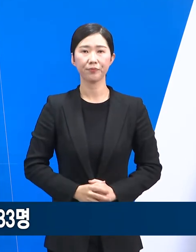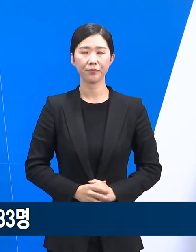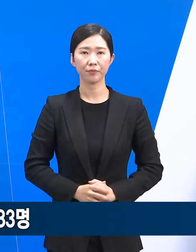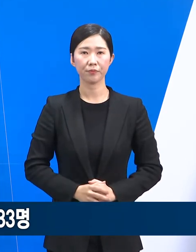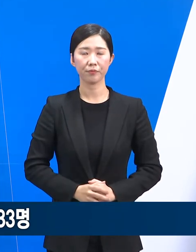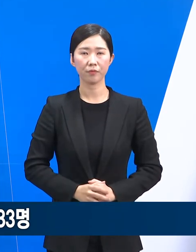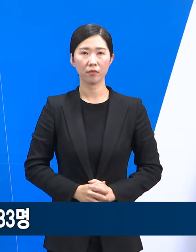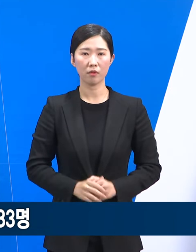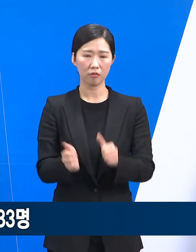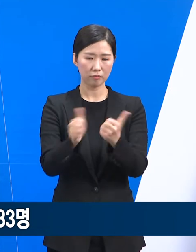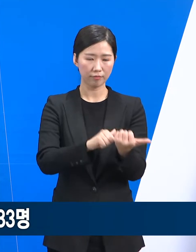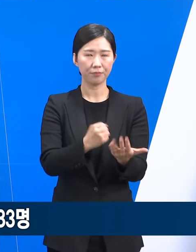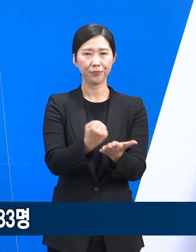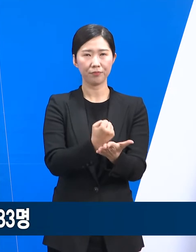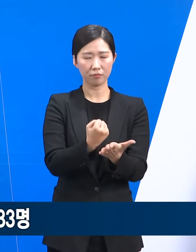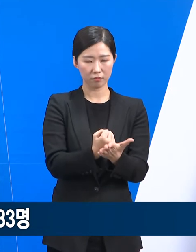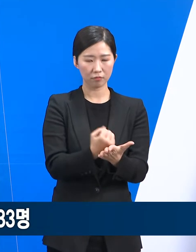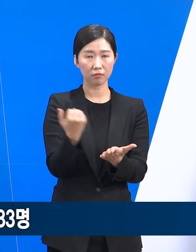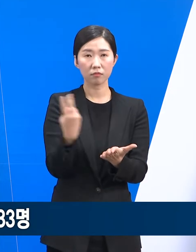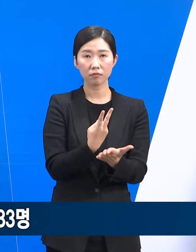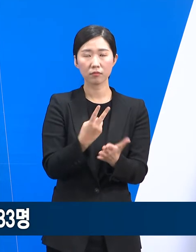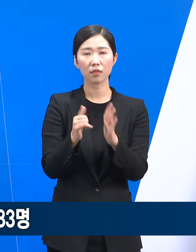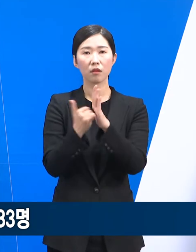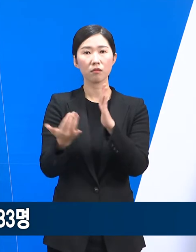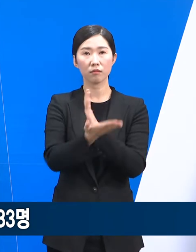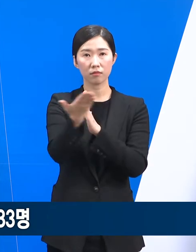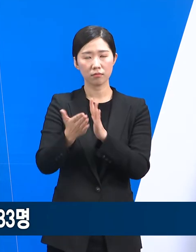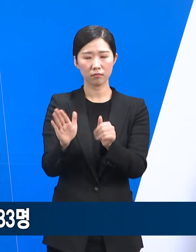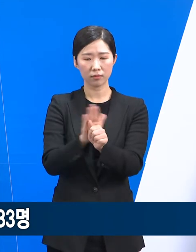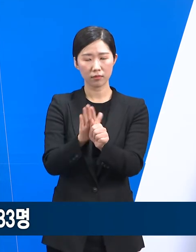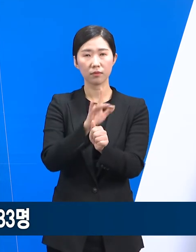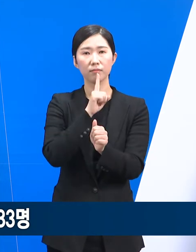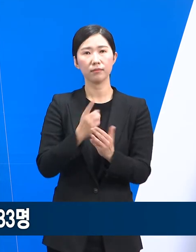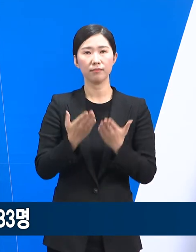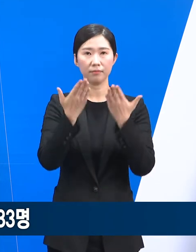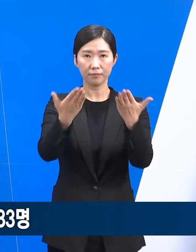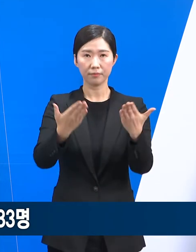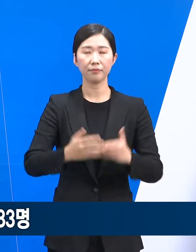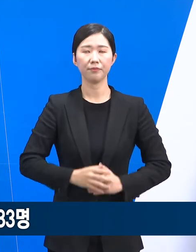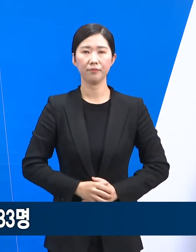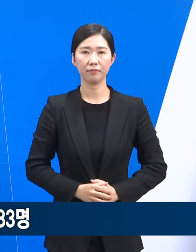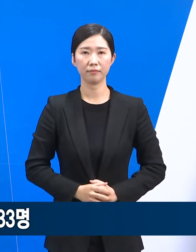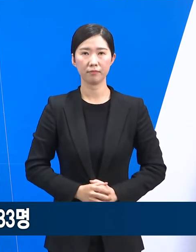상가 고인의 명복을 빌며 유가족분들께 깊은 애도의 말씀을 드립니다.